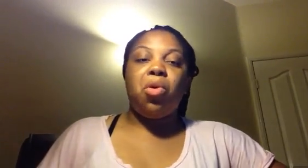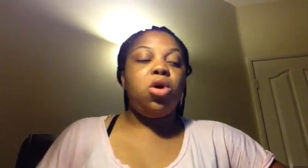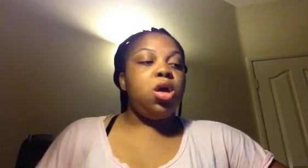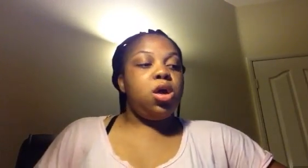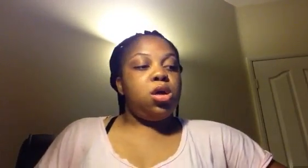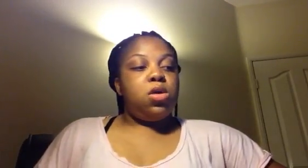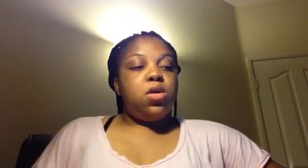'o,